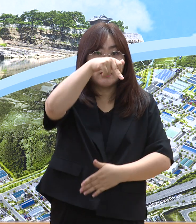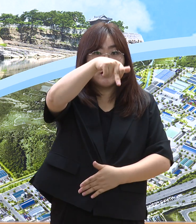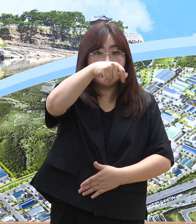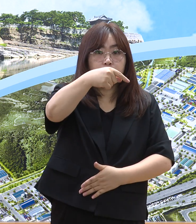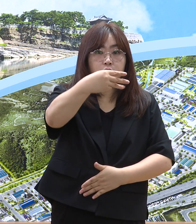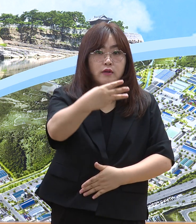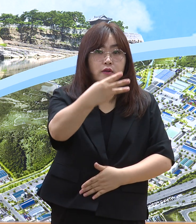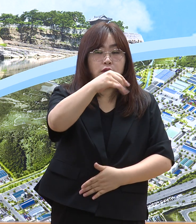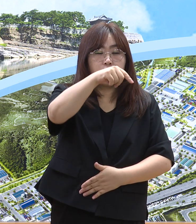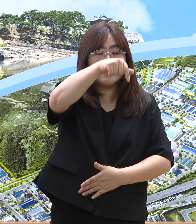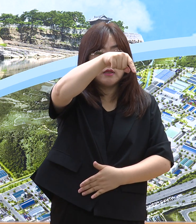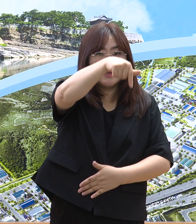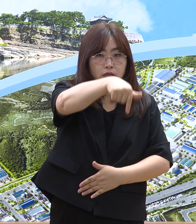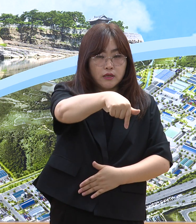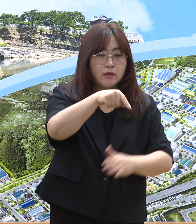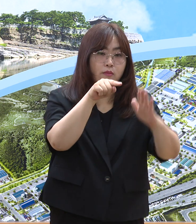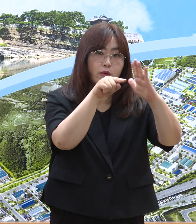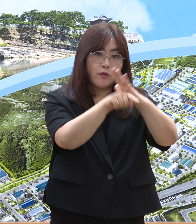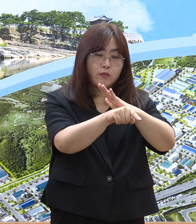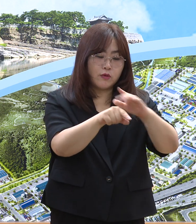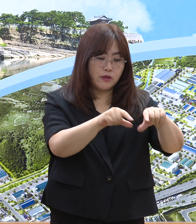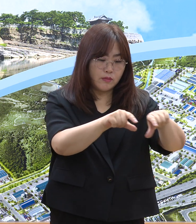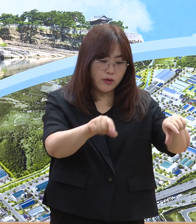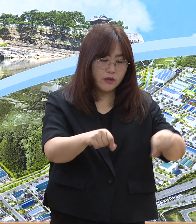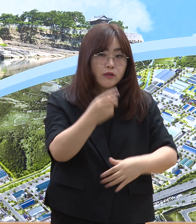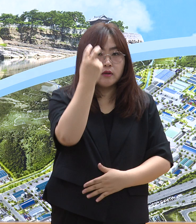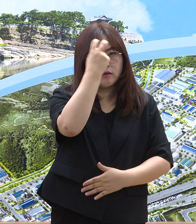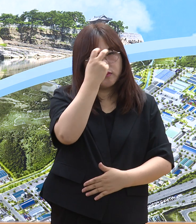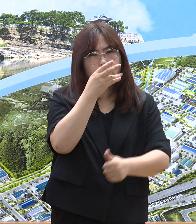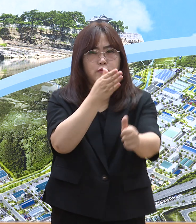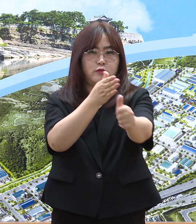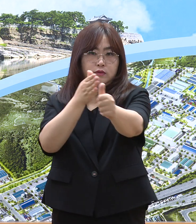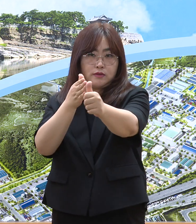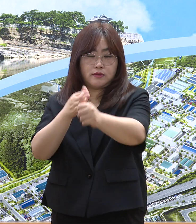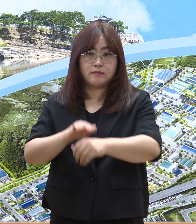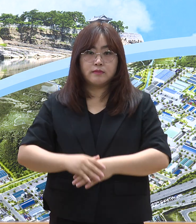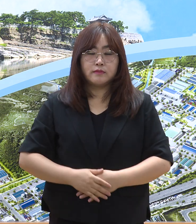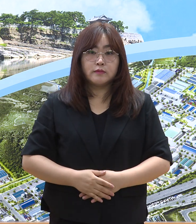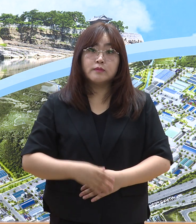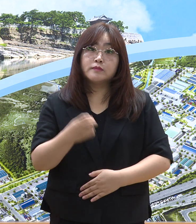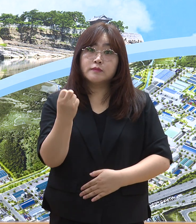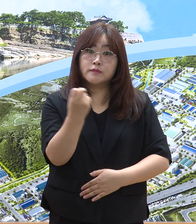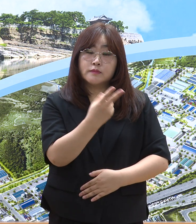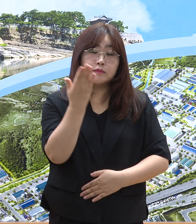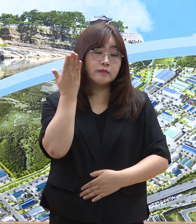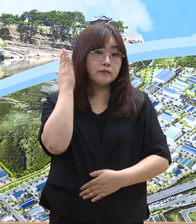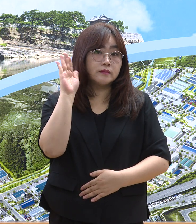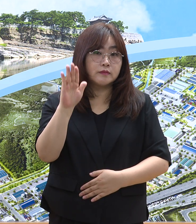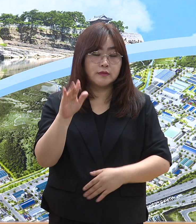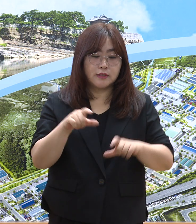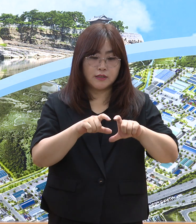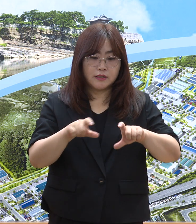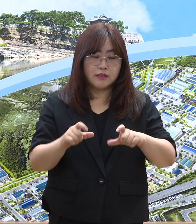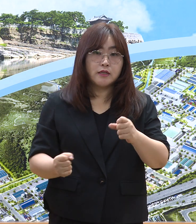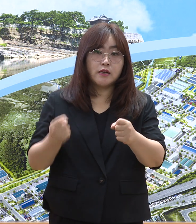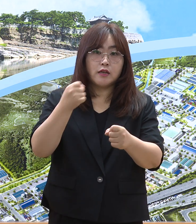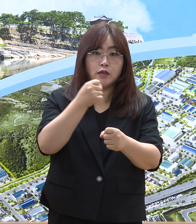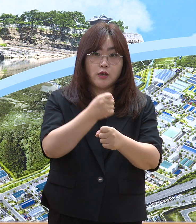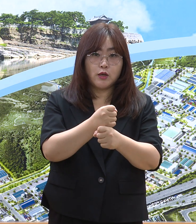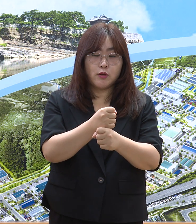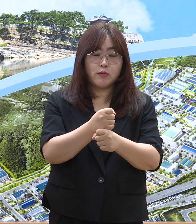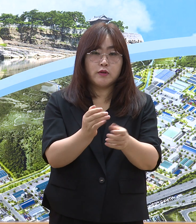의료기관에서 신속 항원검사를 꼭 받으시기 바랍니다. 아울러 최근 일상회복 재교로